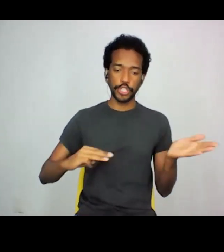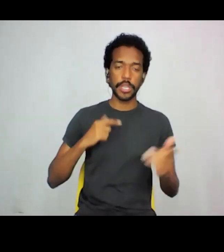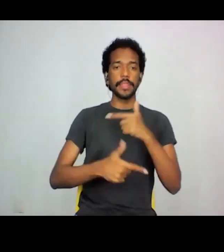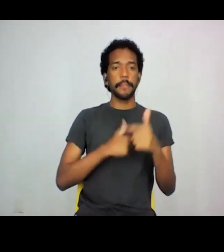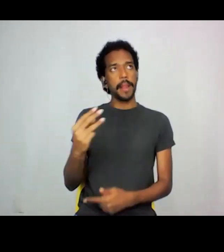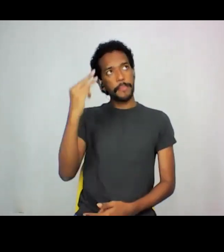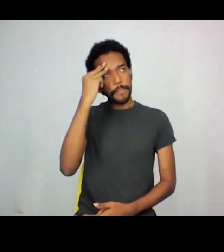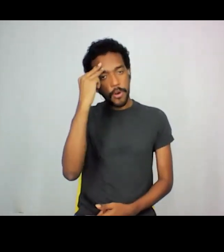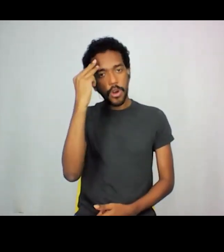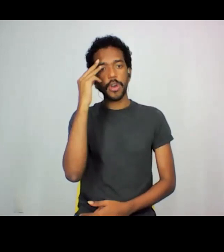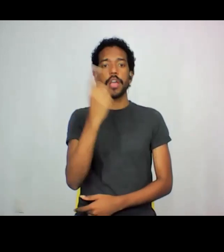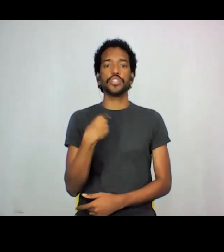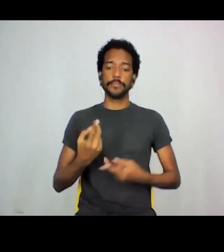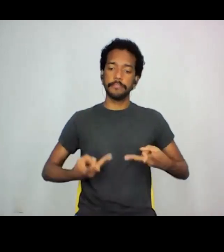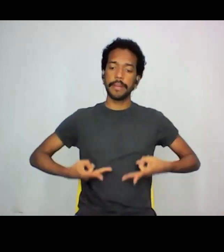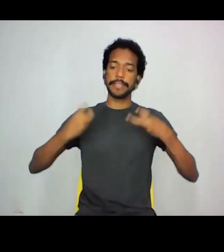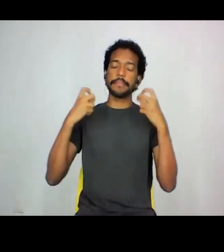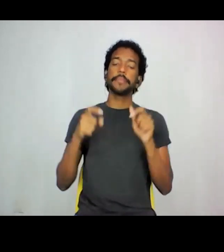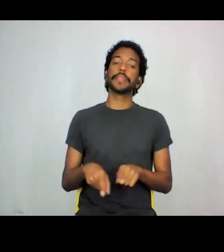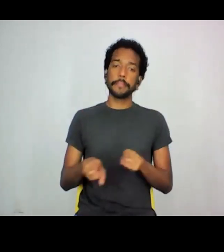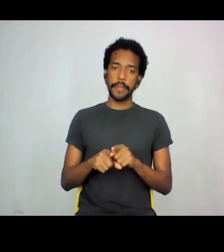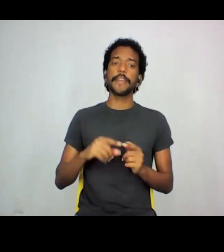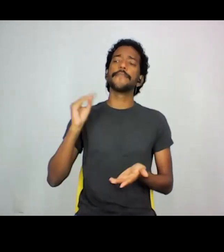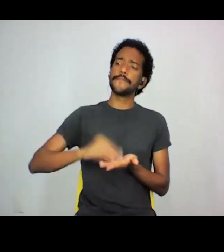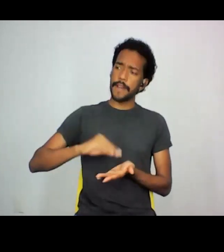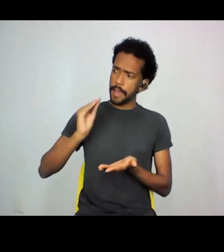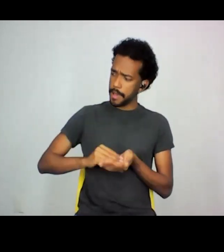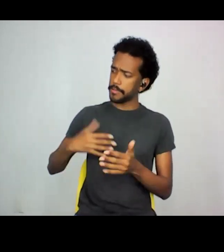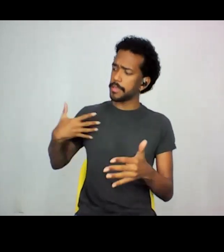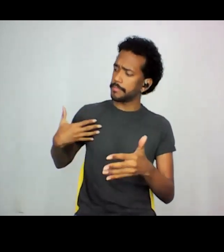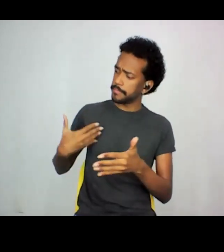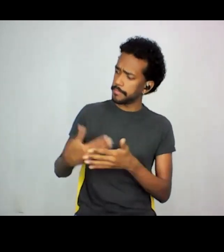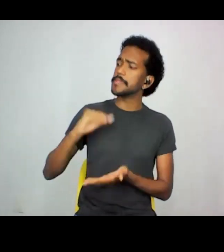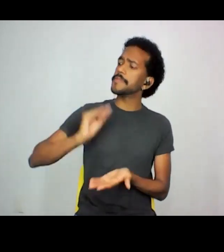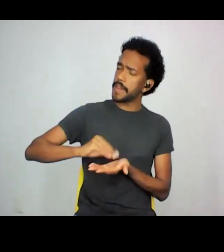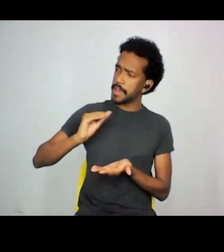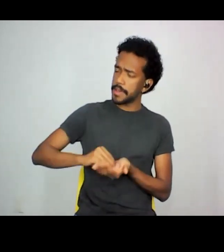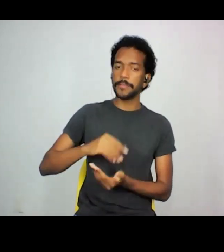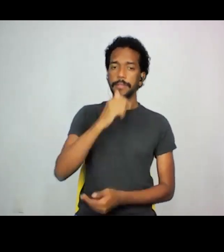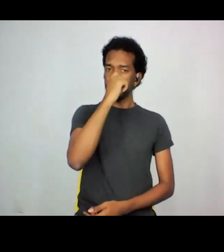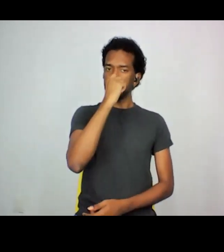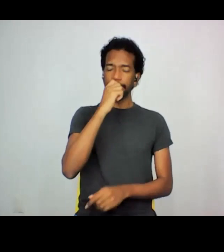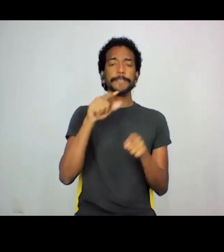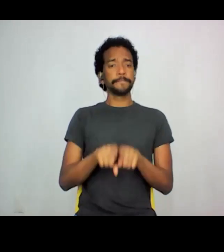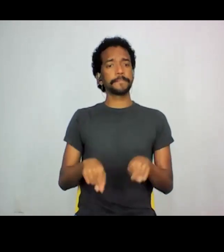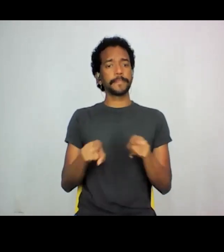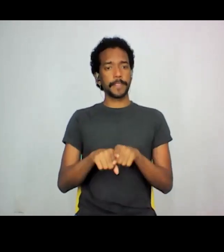memória, a gente percebe também que tem muitas lacunas na história que também essas ciências estão